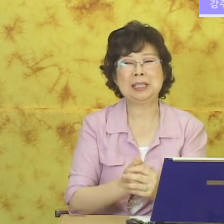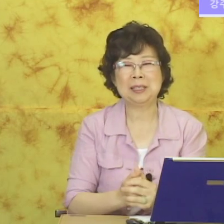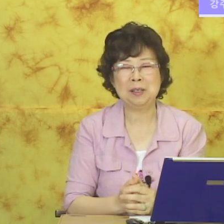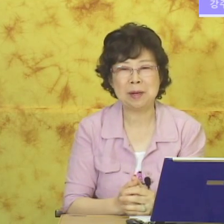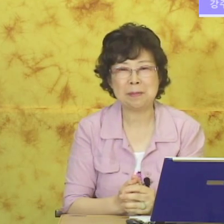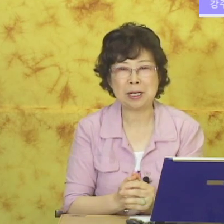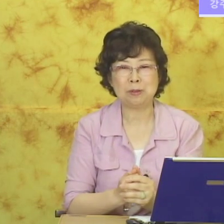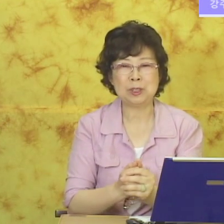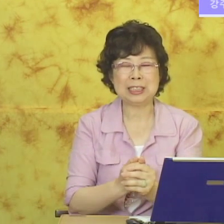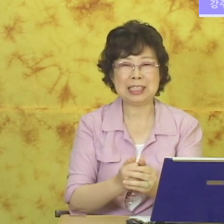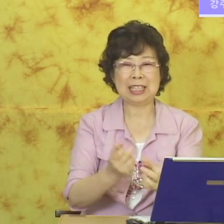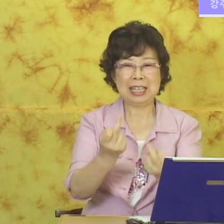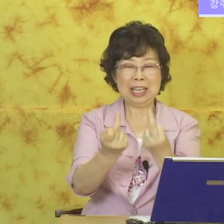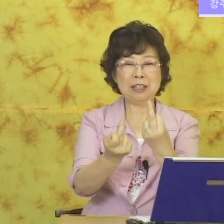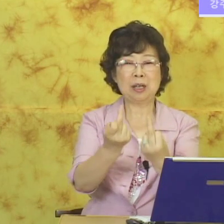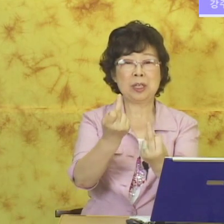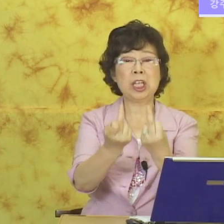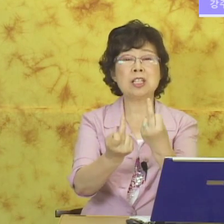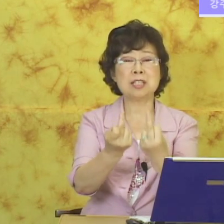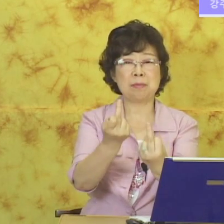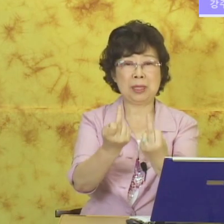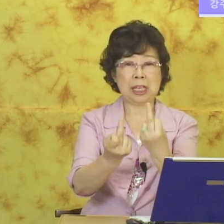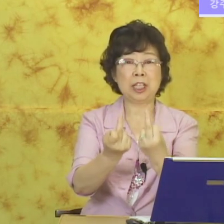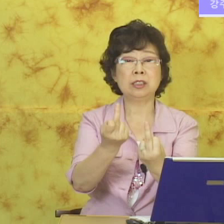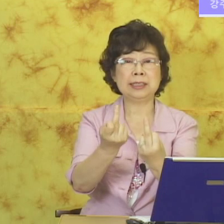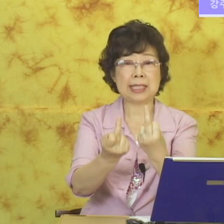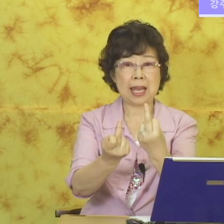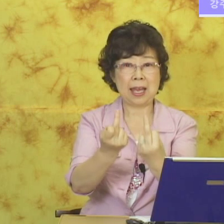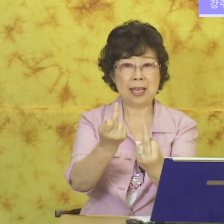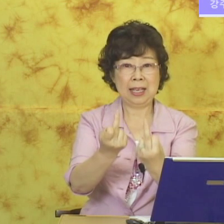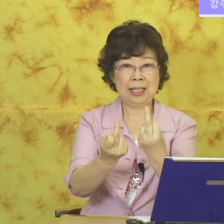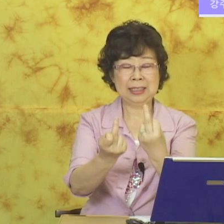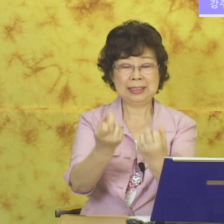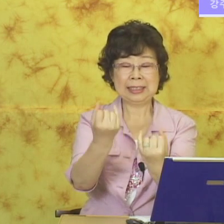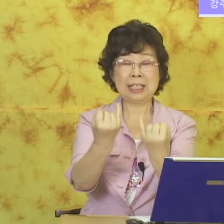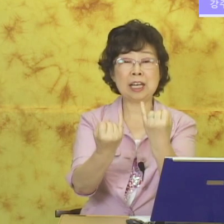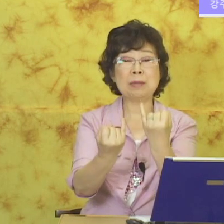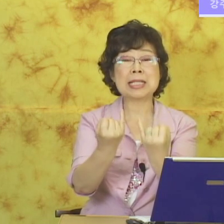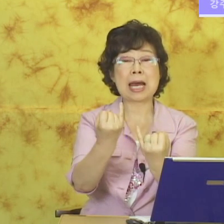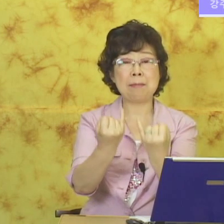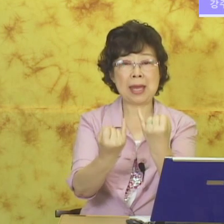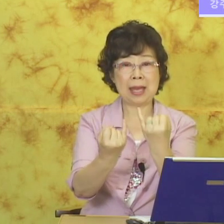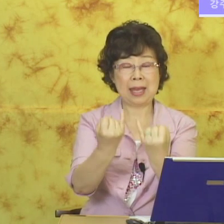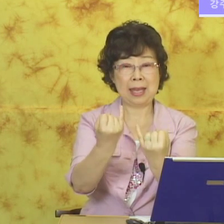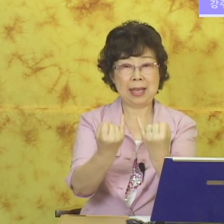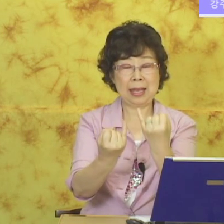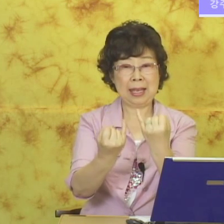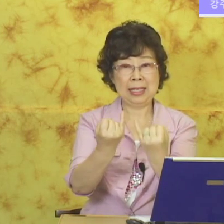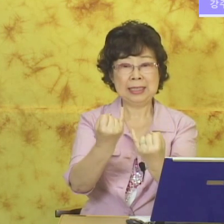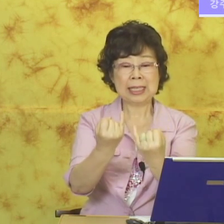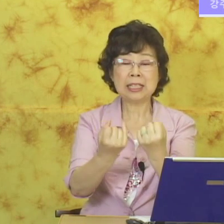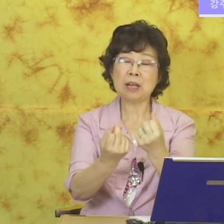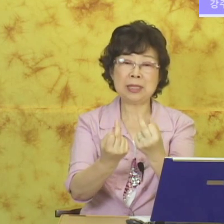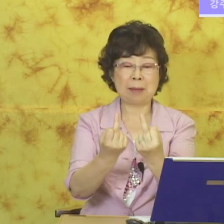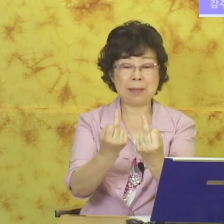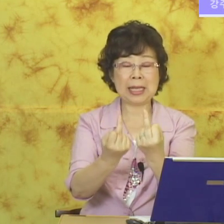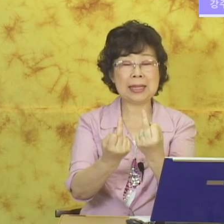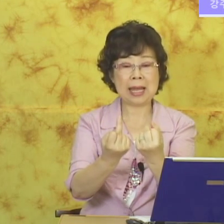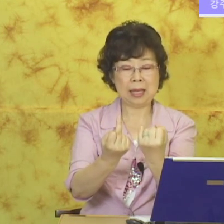아이들 얼마나 많이 웃는지. 이렇게 하면 형제입니다. 형제. 자. 이렇게 하면 자매. 자. 이렇게 하면 남매겠네.